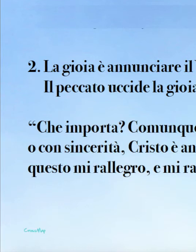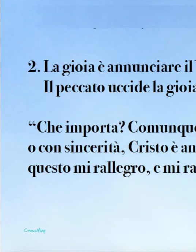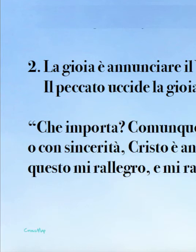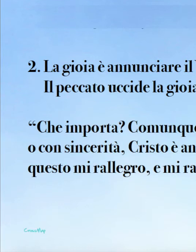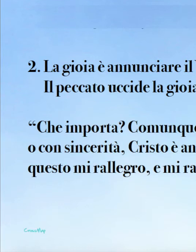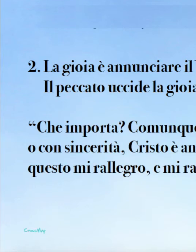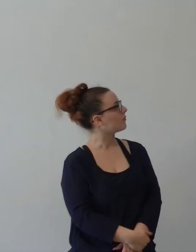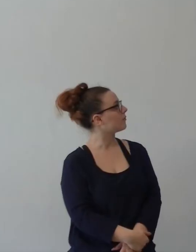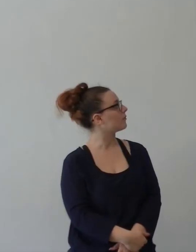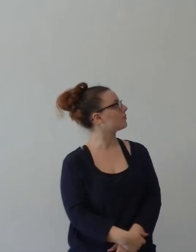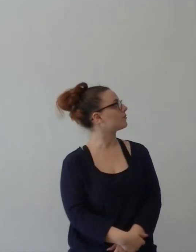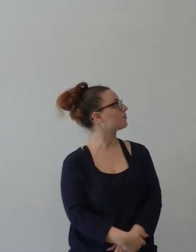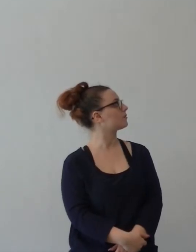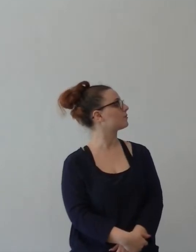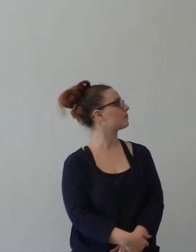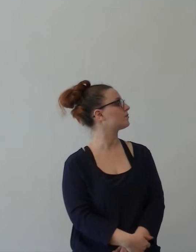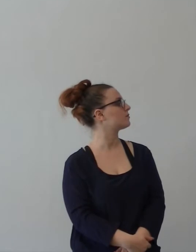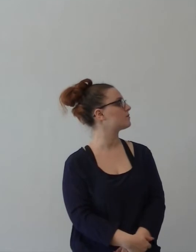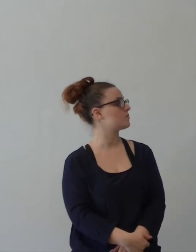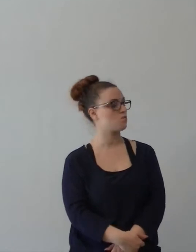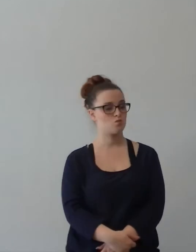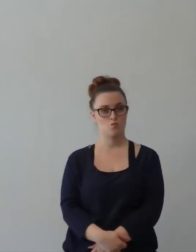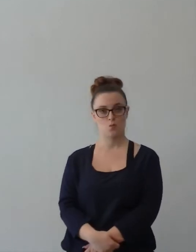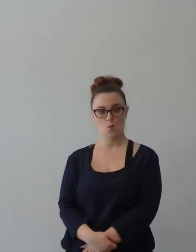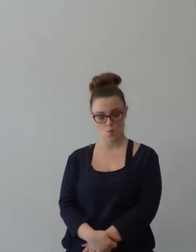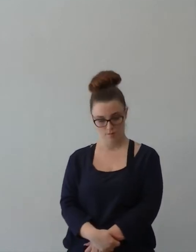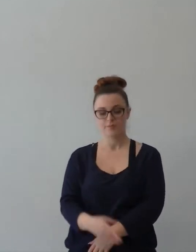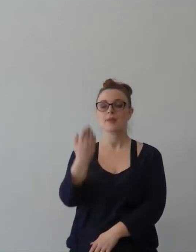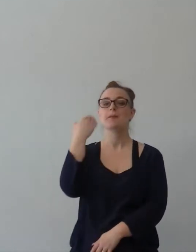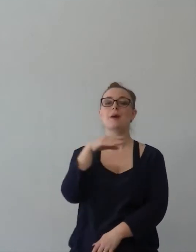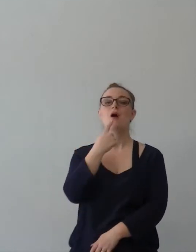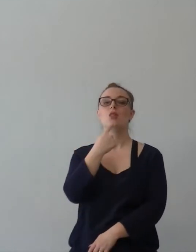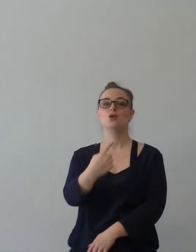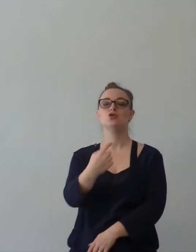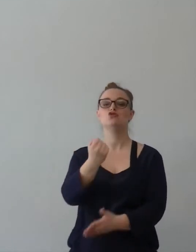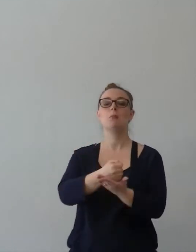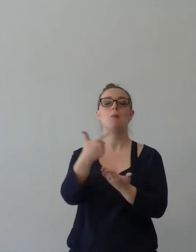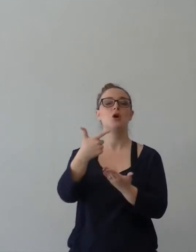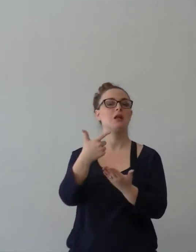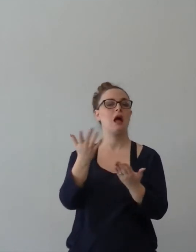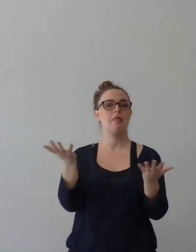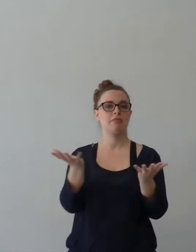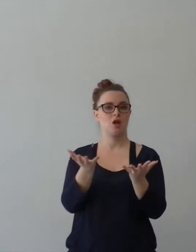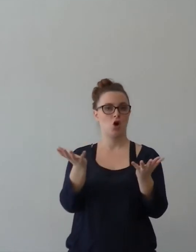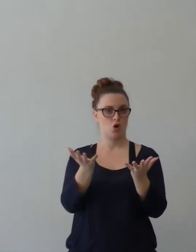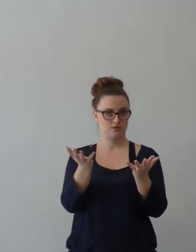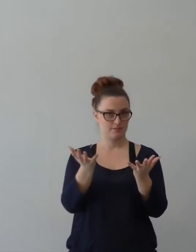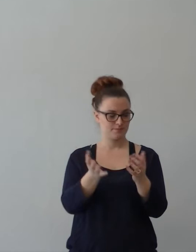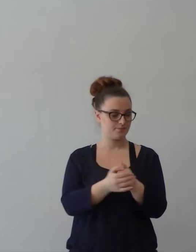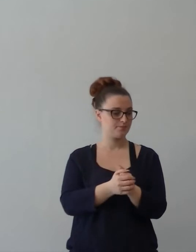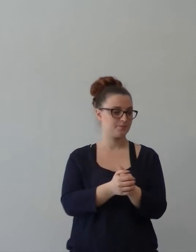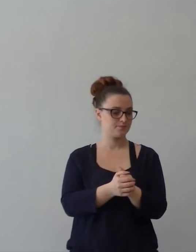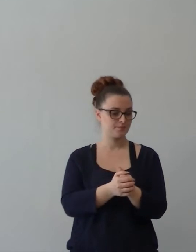rallegrerò ancora. Che cos'è importante per Paolo qui? Stavo dicendo che delle persone che in qualche maniera non stavano